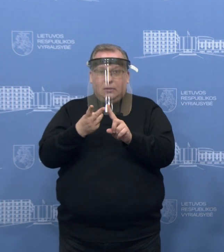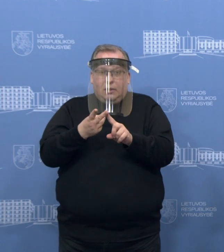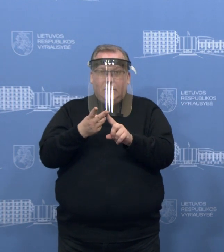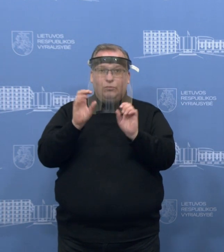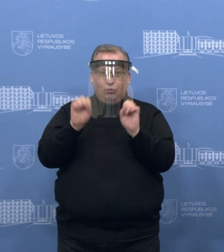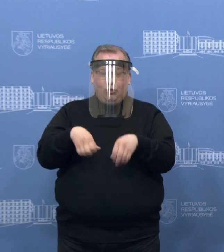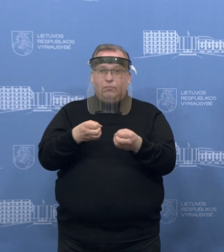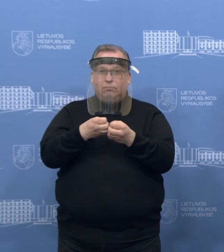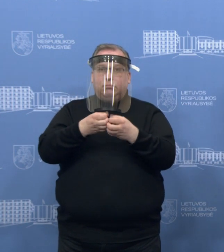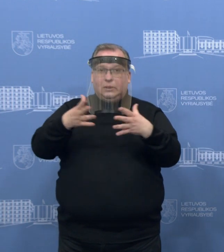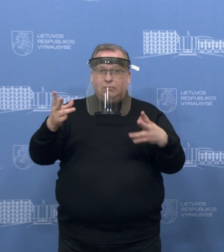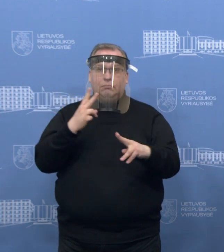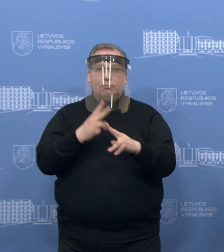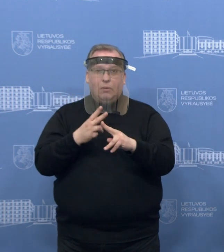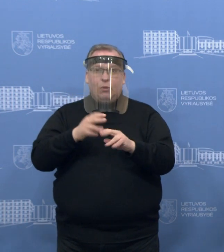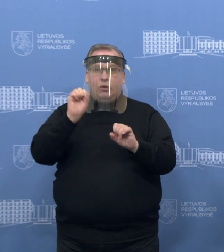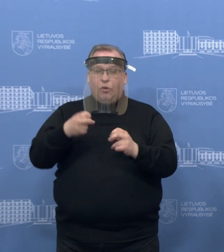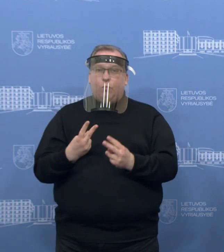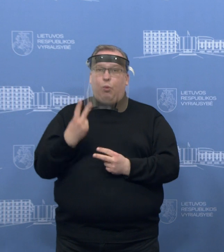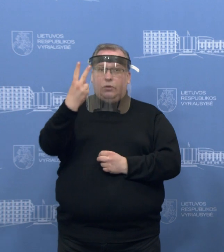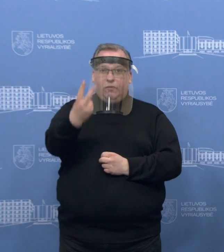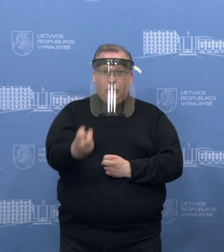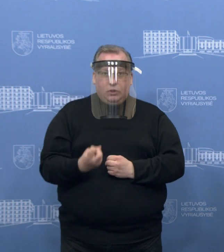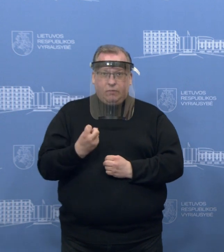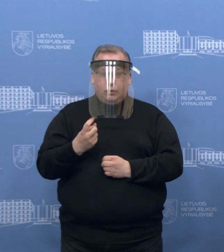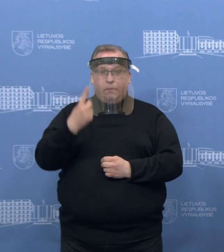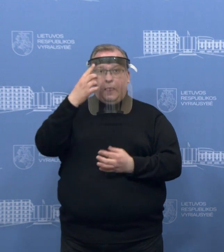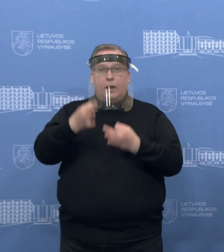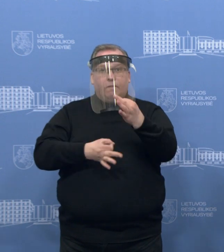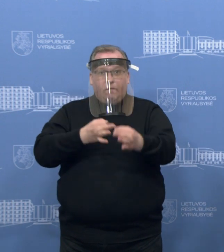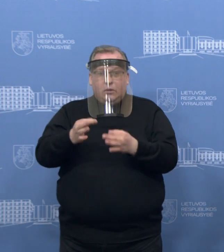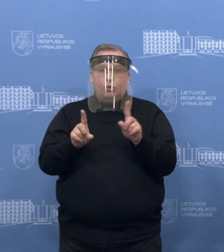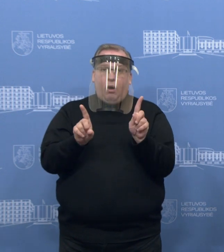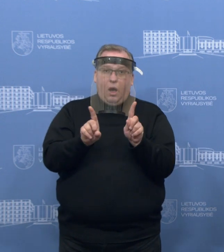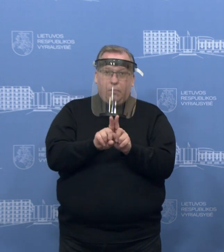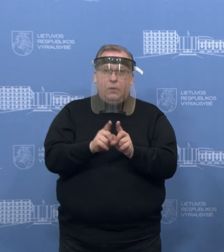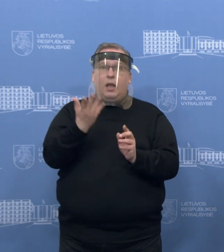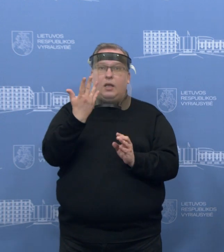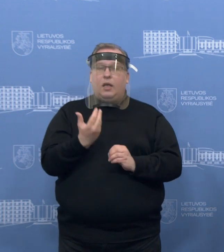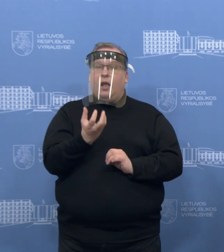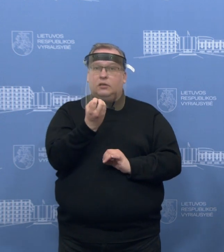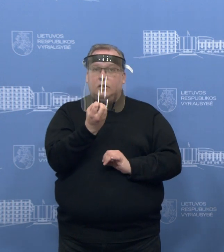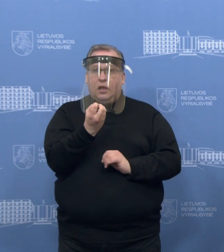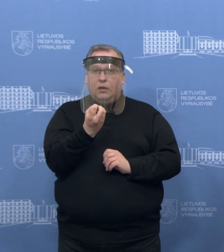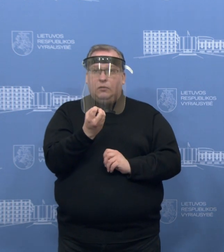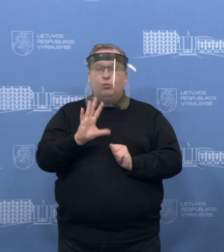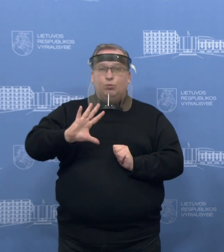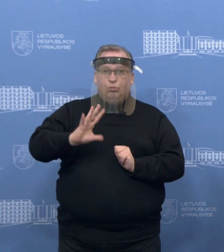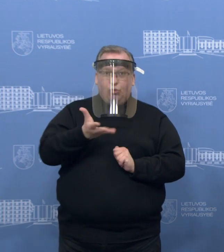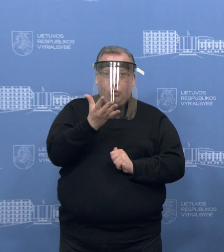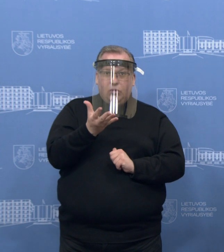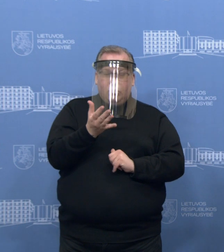galime piką pasiekti dar po dviejų savaičių. Tai ar svarstomas toksai, kiek dar esant